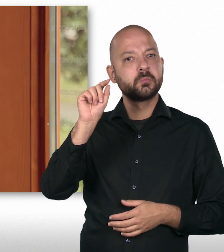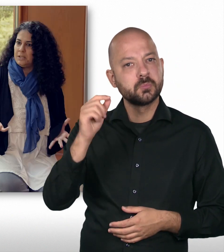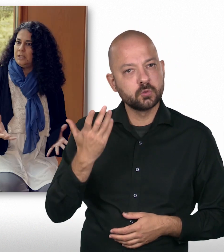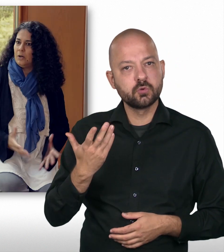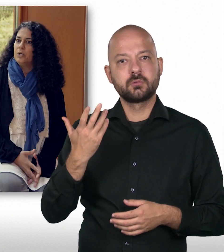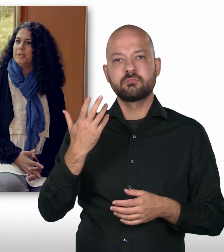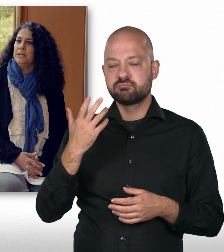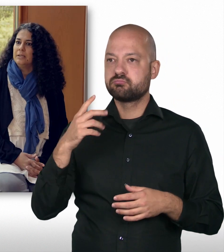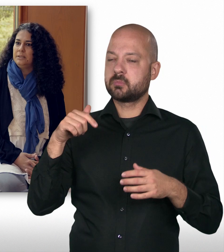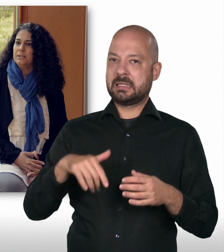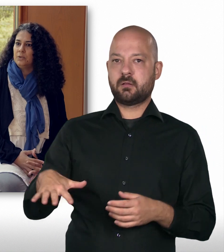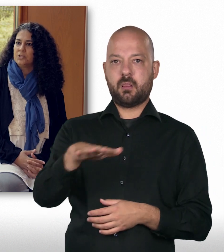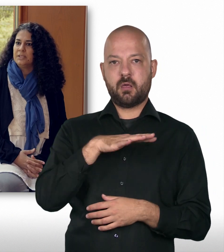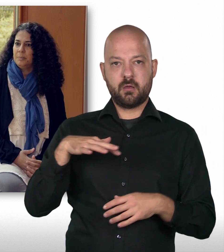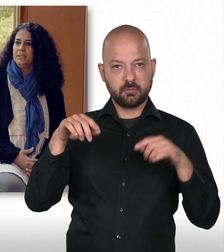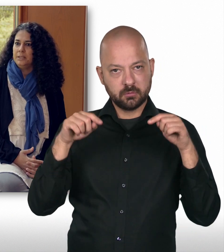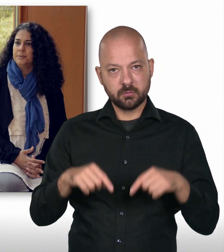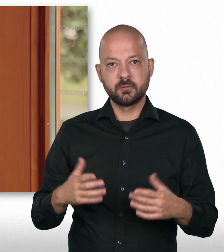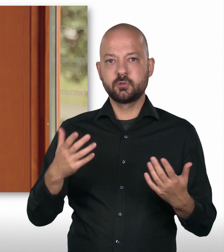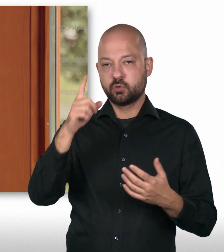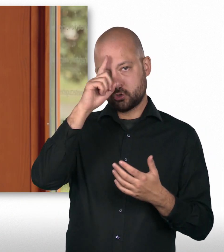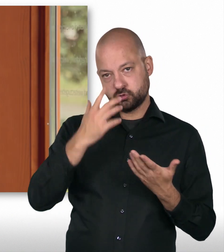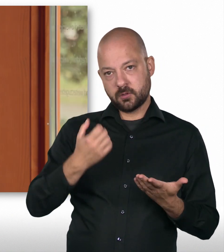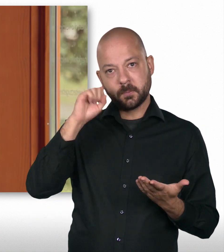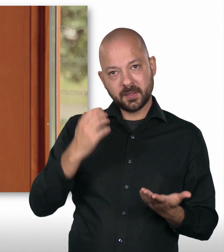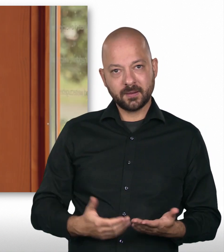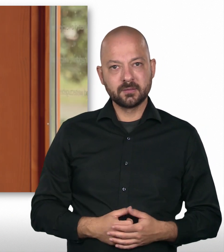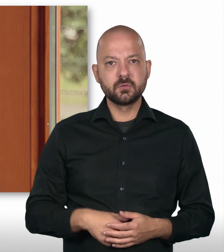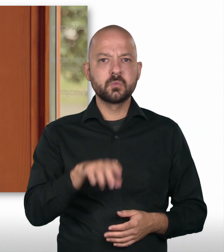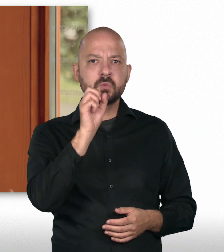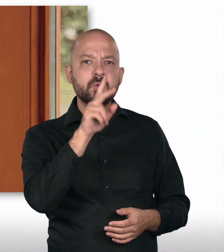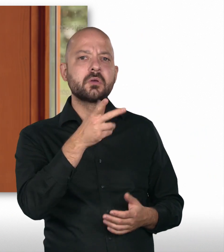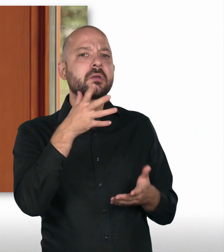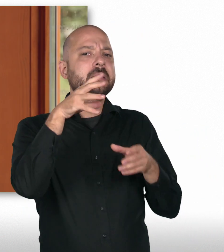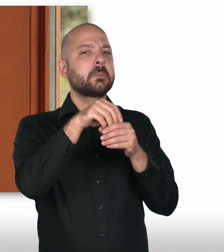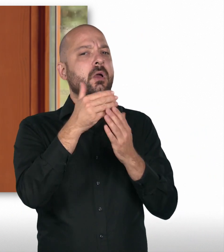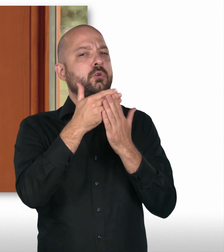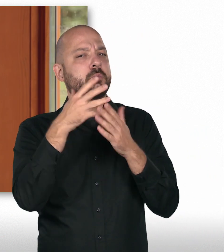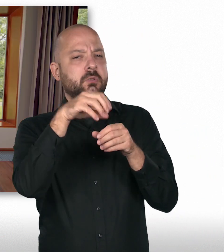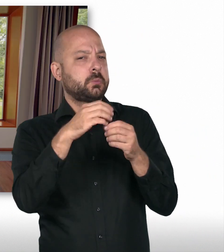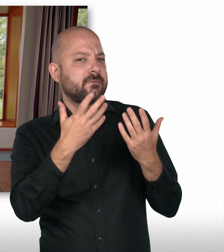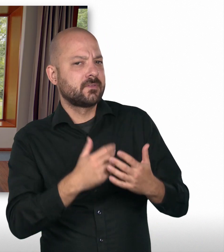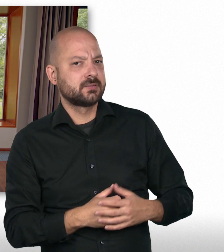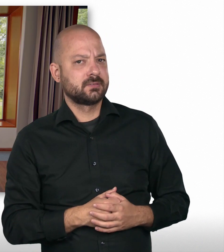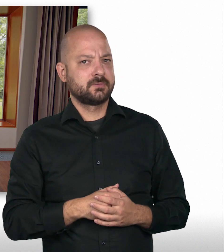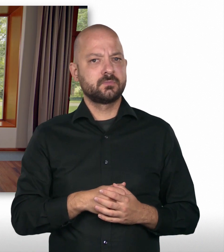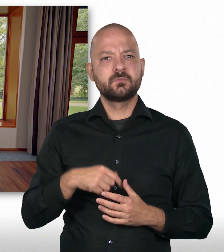man dann halt auch im Inland hier in Deutschland, in Berlin. Okay. Was gehört zu dieser Ausbildung alles dazu? Wir hatten so einen Einführungslehrgang, der ist